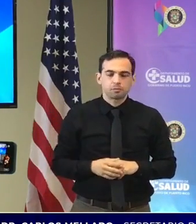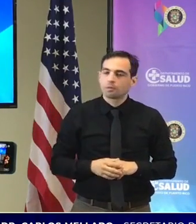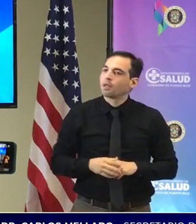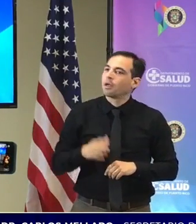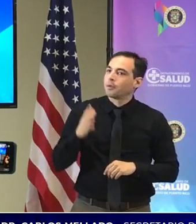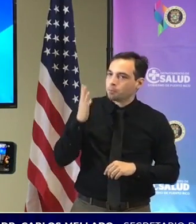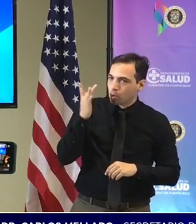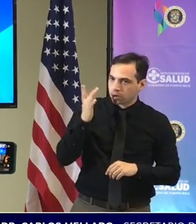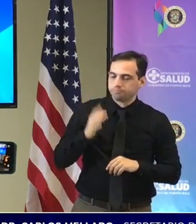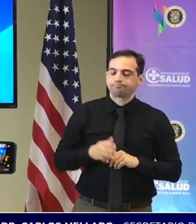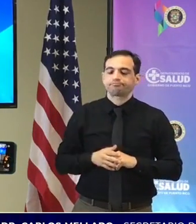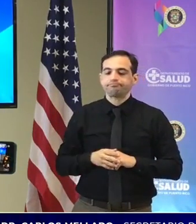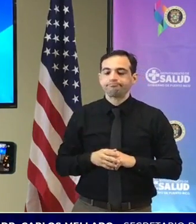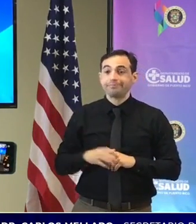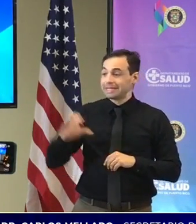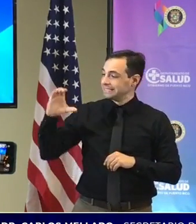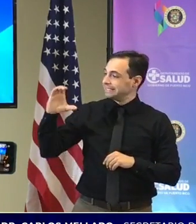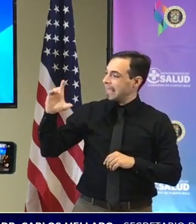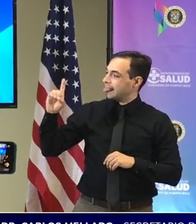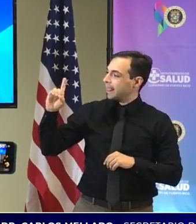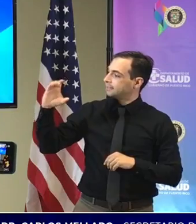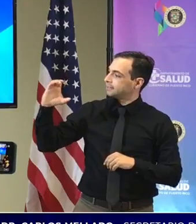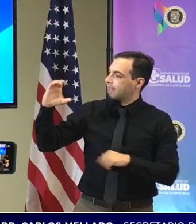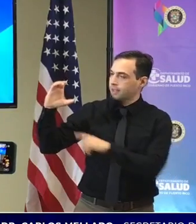ha definido